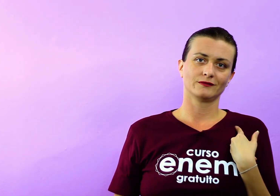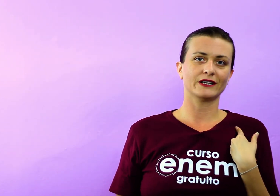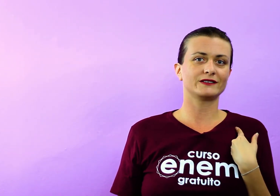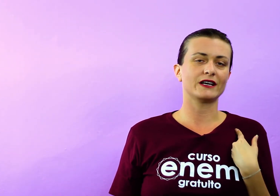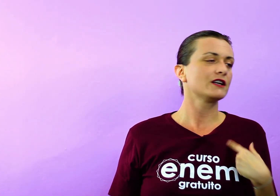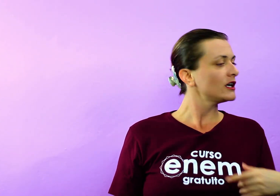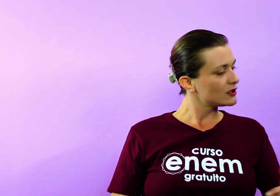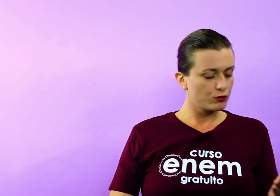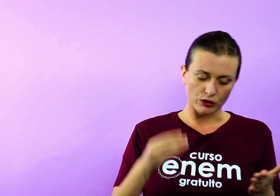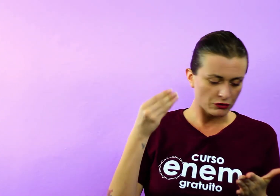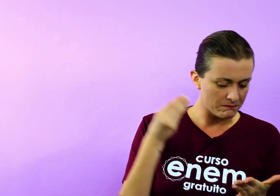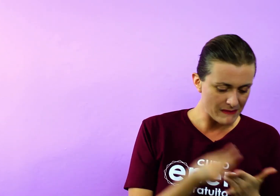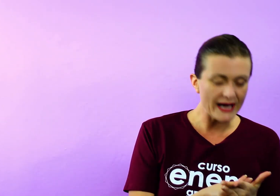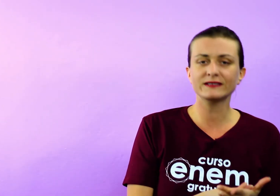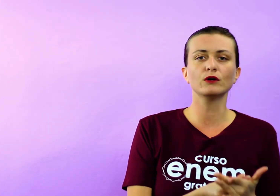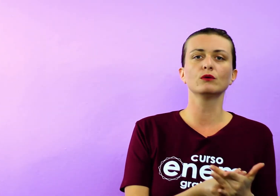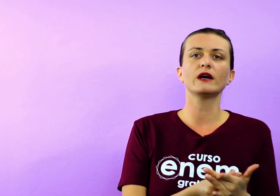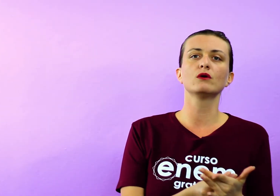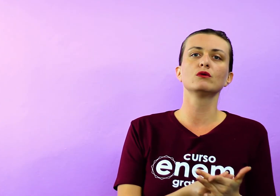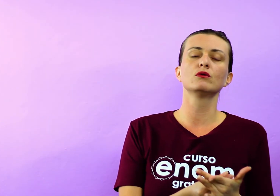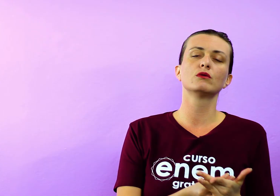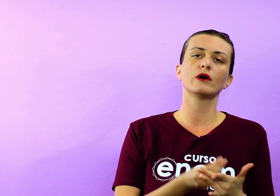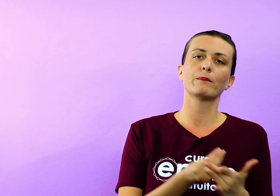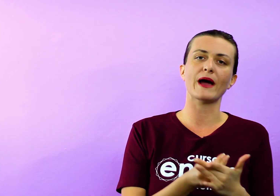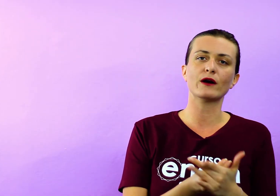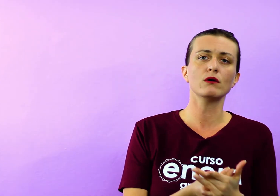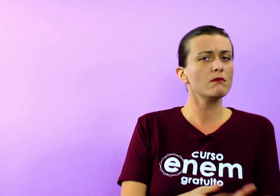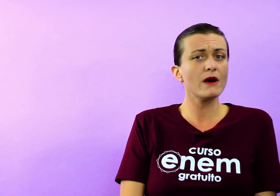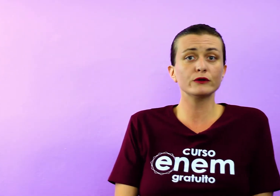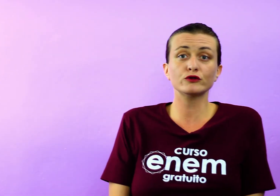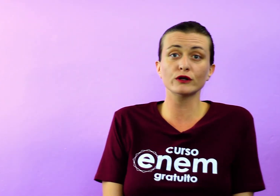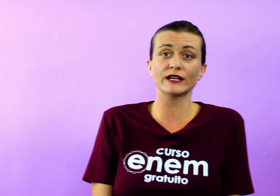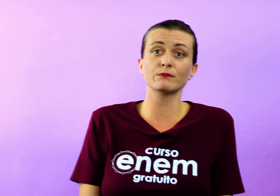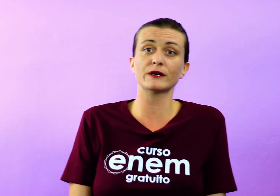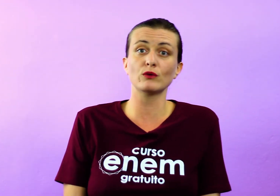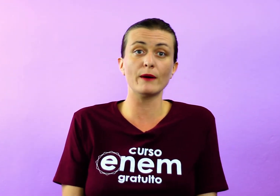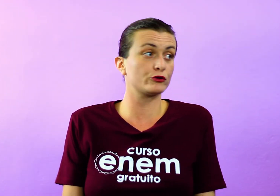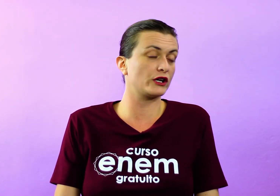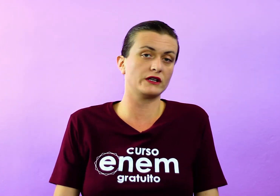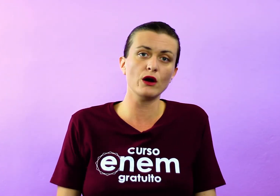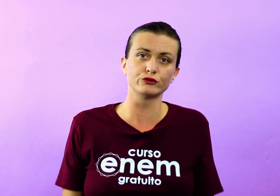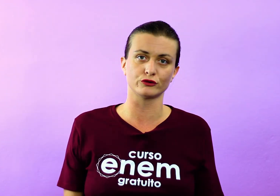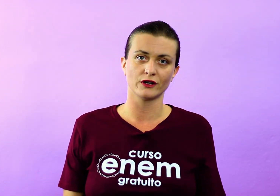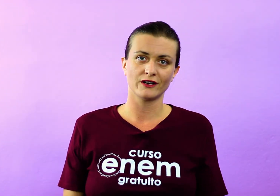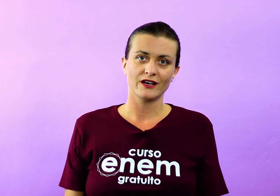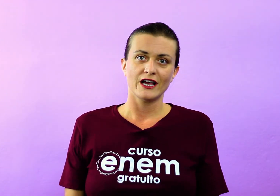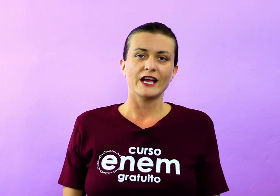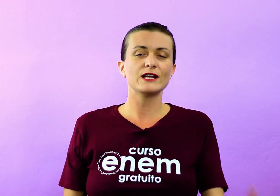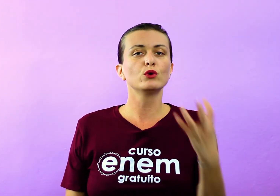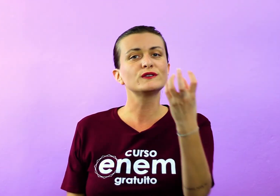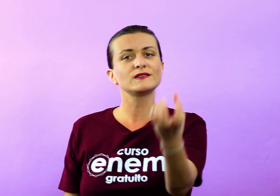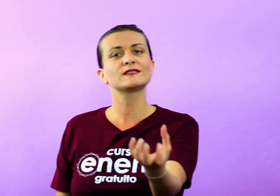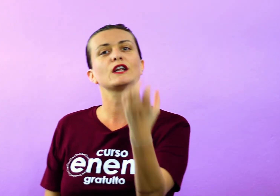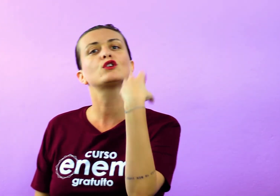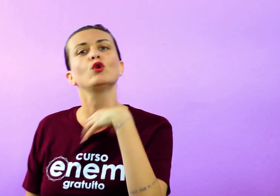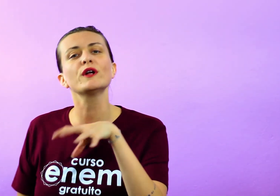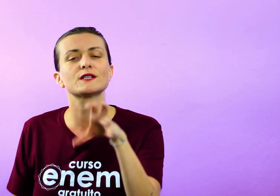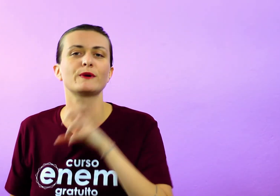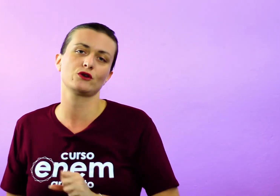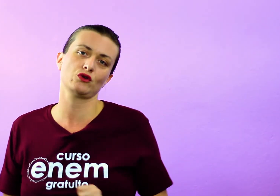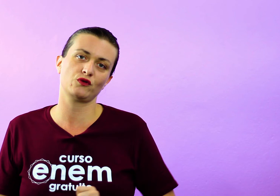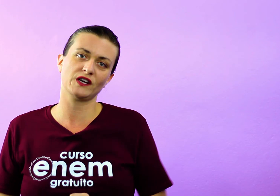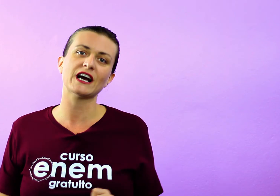Quer dizer, quanto mais eu peco, mais o Senhor tem que me perdoar, porque o Senhor é Deus. Ele usa as